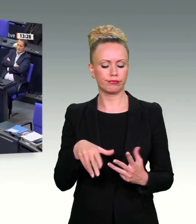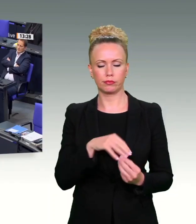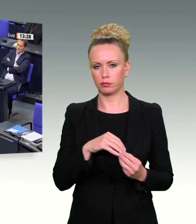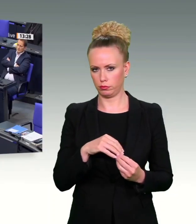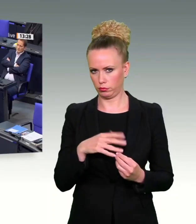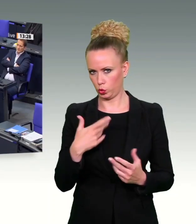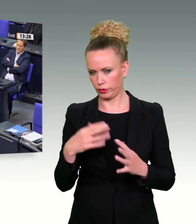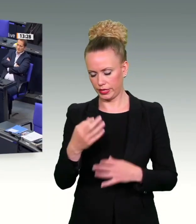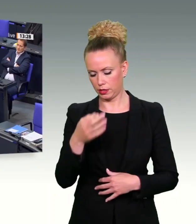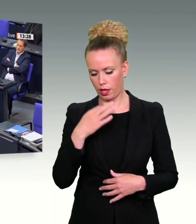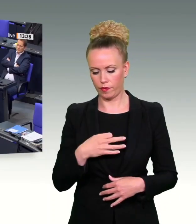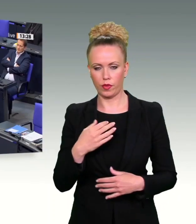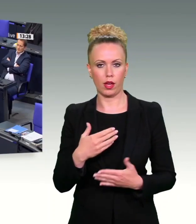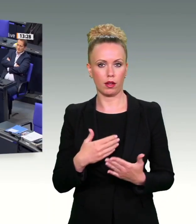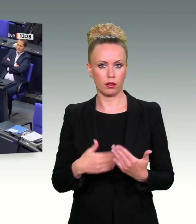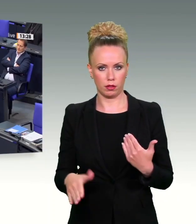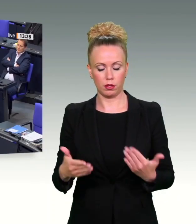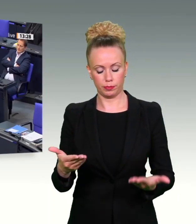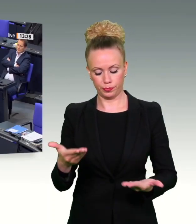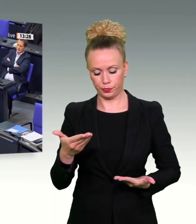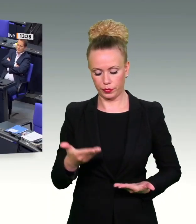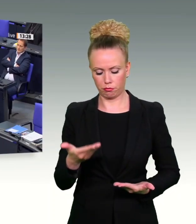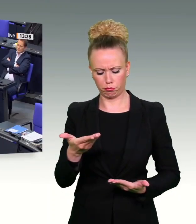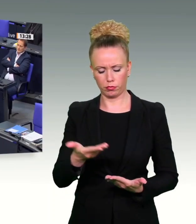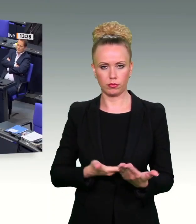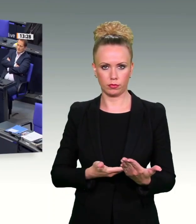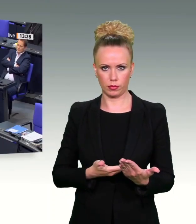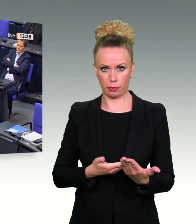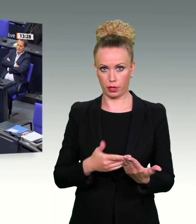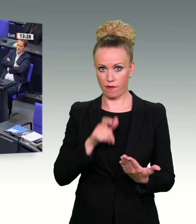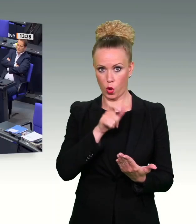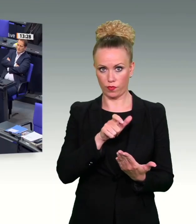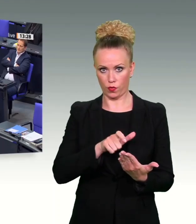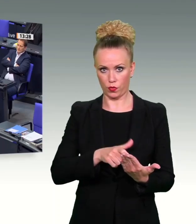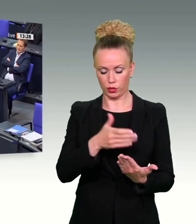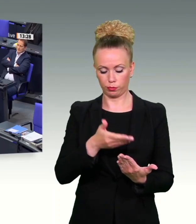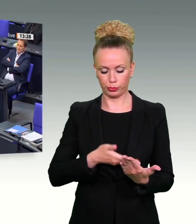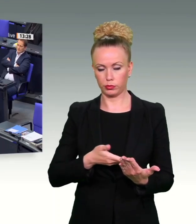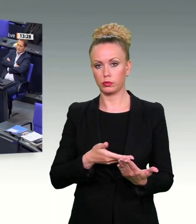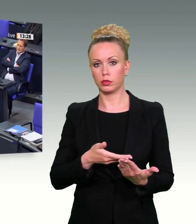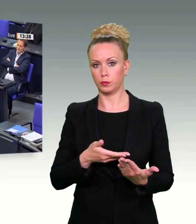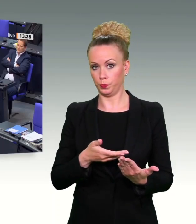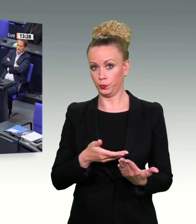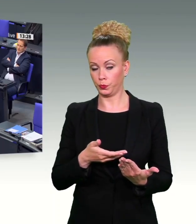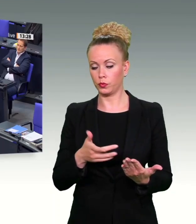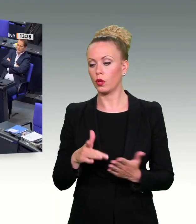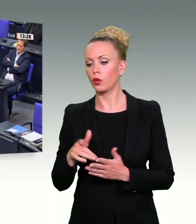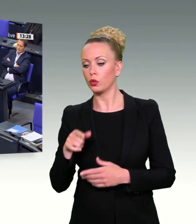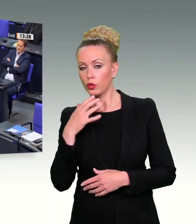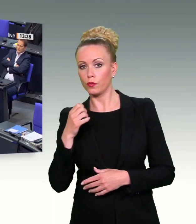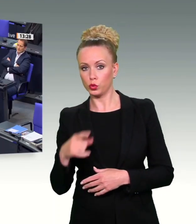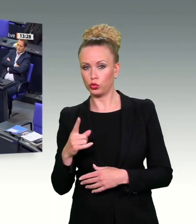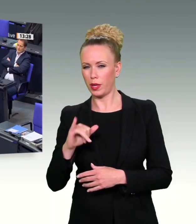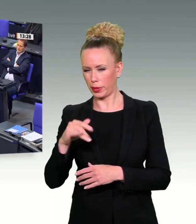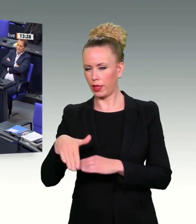Sie mit Ihren eigenen Worten zu überzeugen, dass wir bei den IP-Adressen weiterkommen müssen, bei der anlasslosen Speicherung. Sie